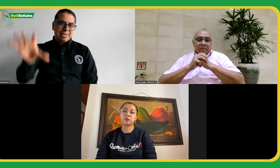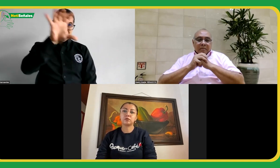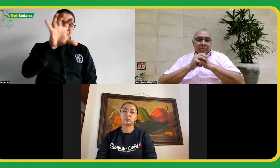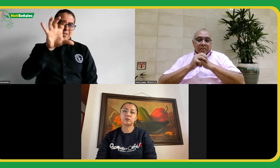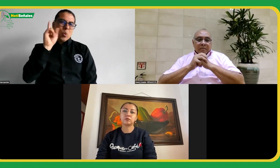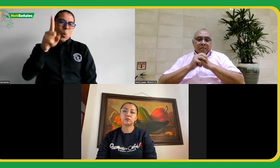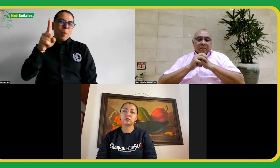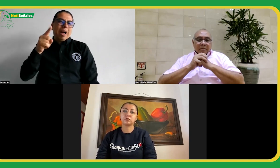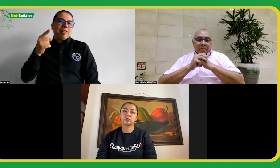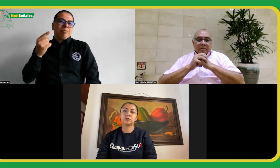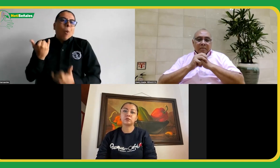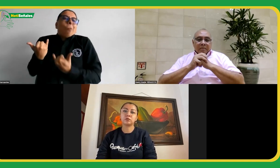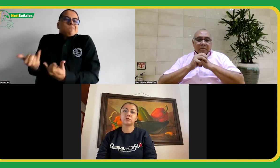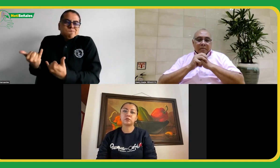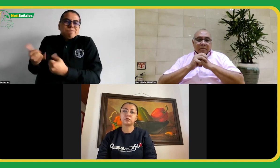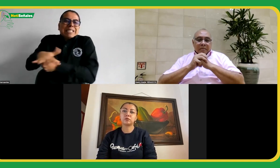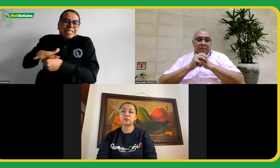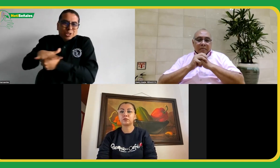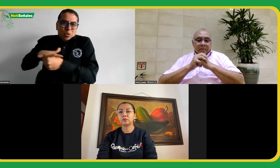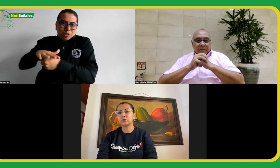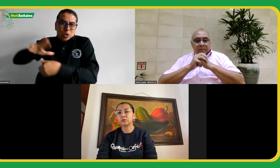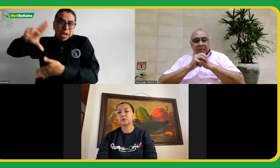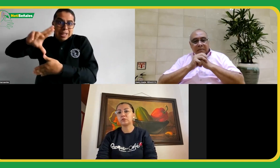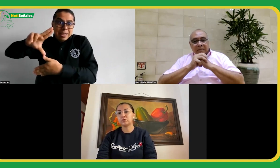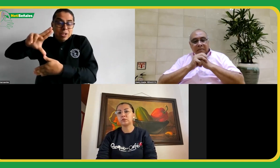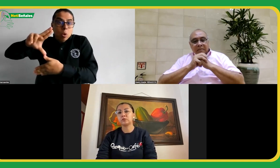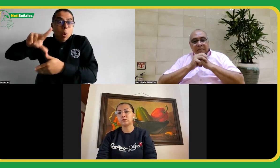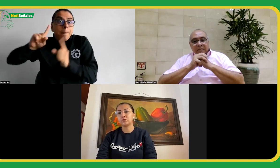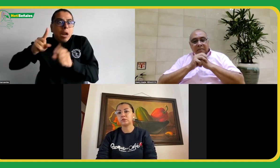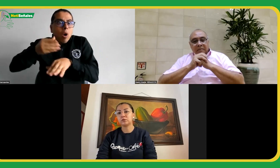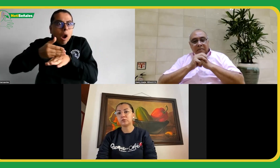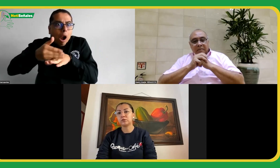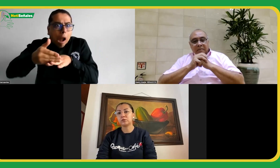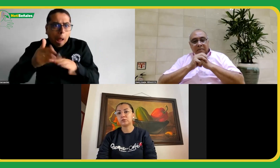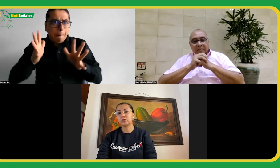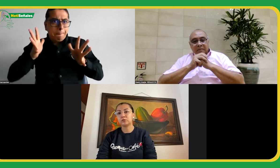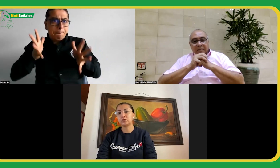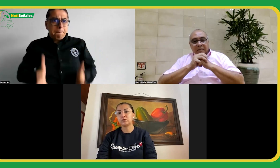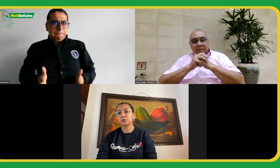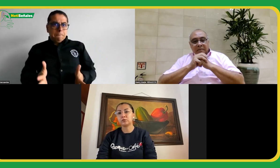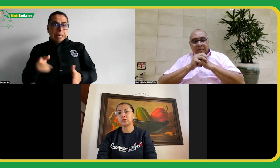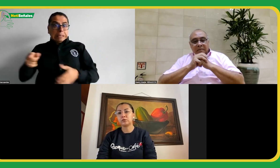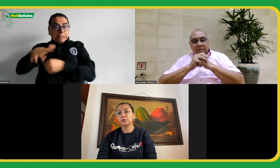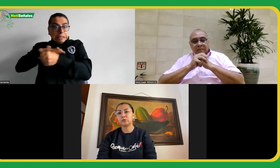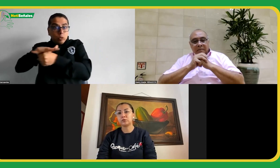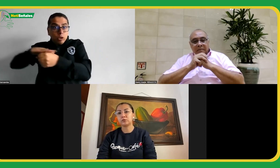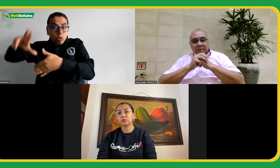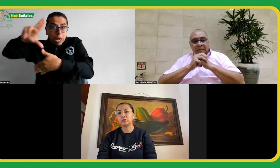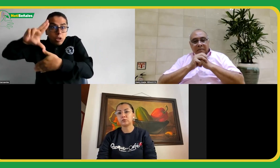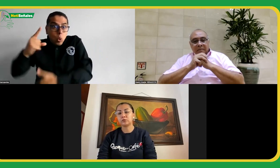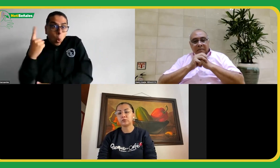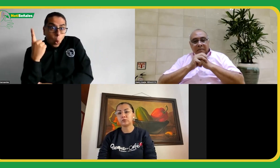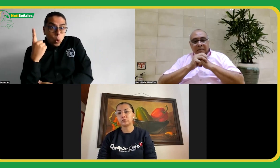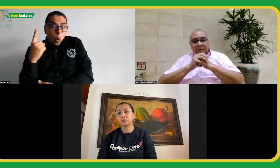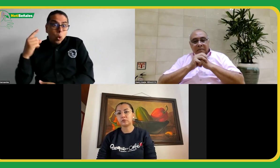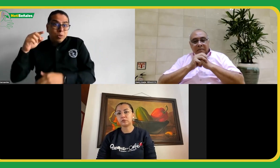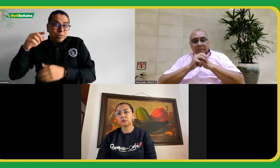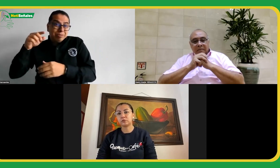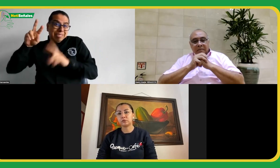sobre la apropiación cultural pero no solamente se vive la apropiación cultural por parte de los oyentes en nuestra región